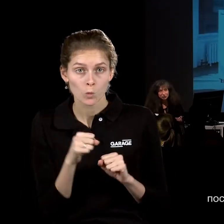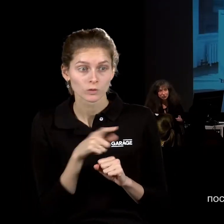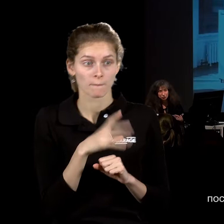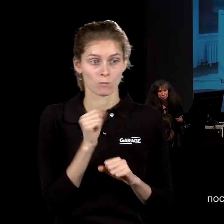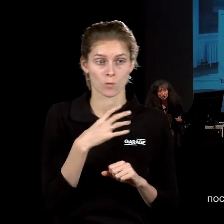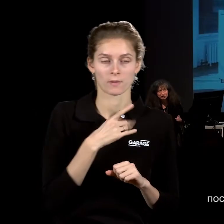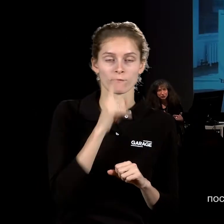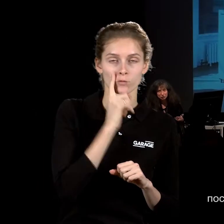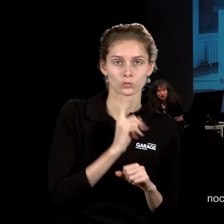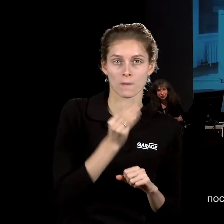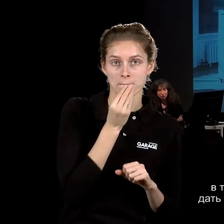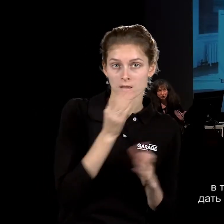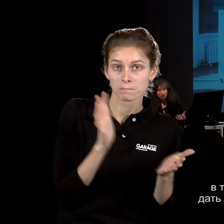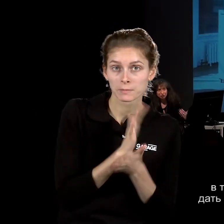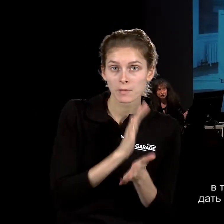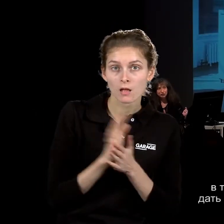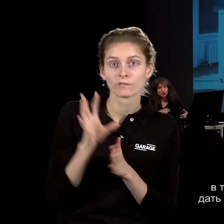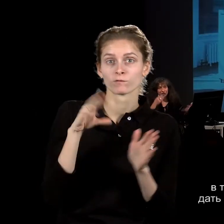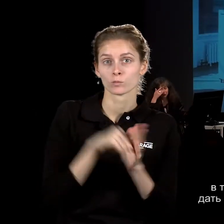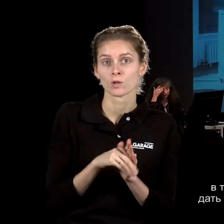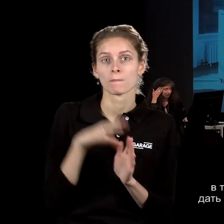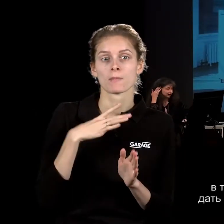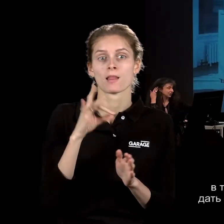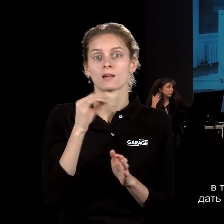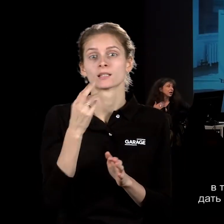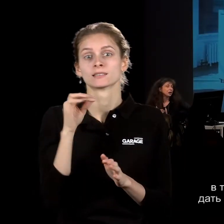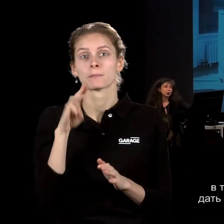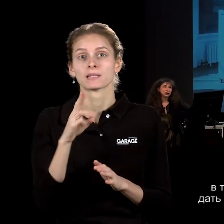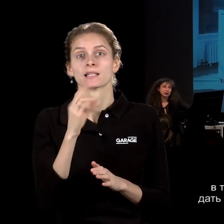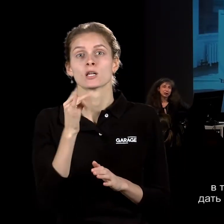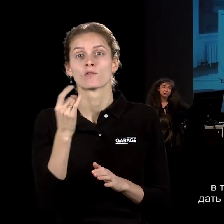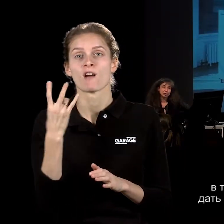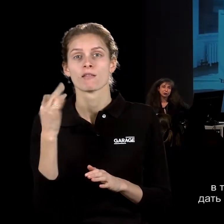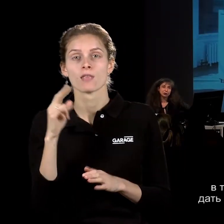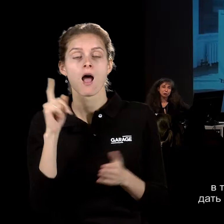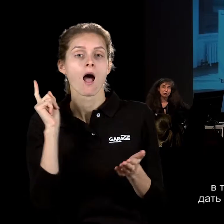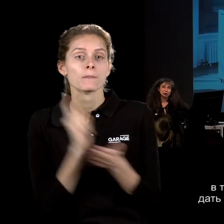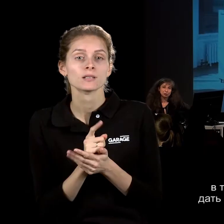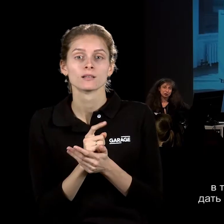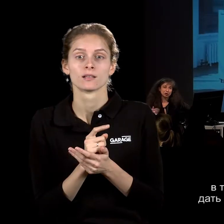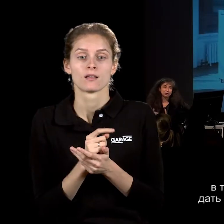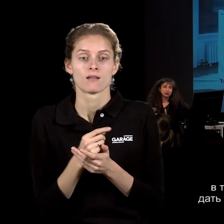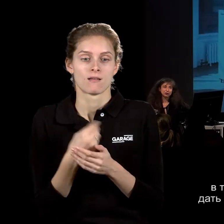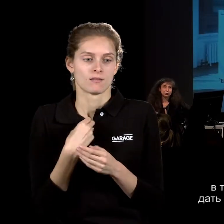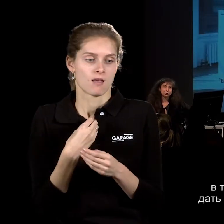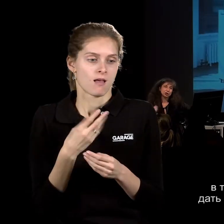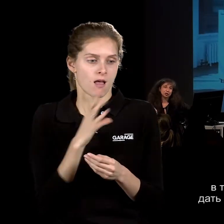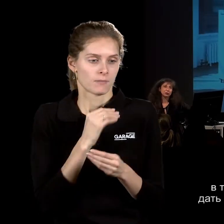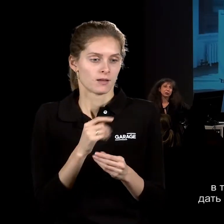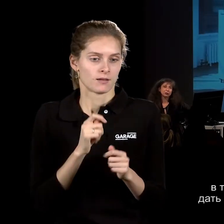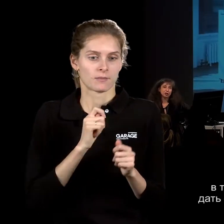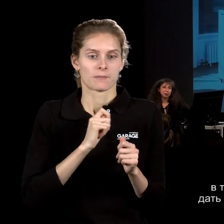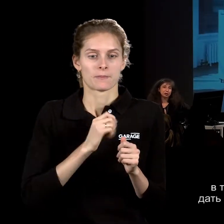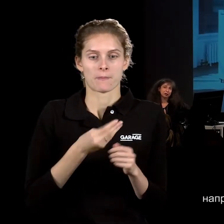поесть очень вкусно и бесплатно, в том числе там были рецепты, тирование. Но за это дать обязательство, что я могу там расплатиться за еду